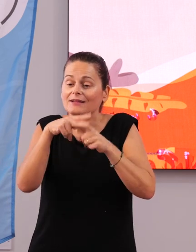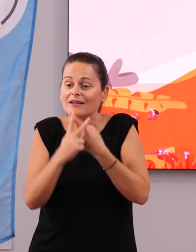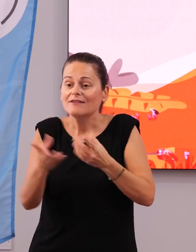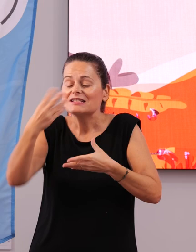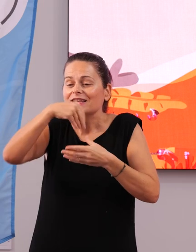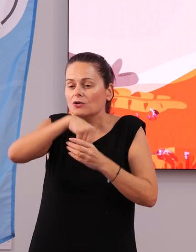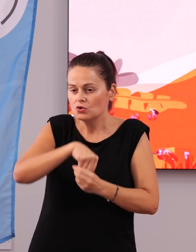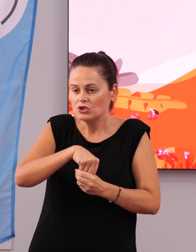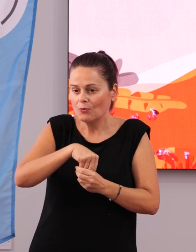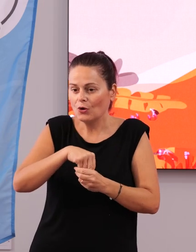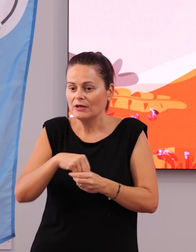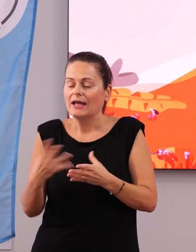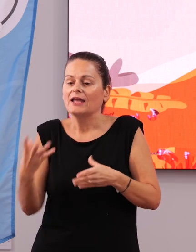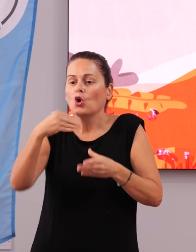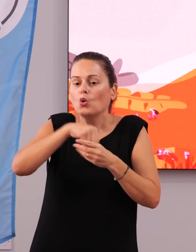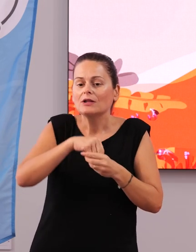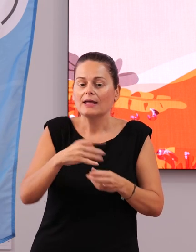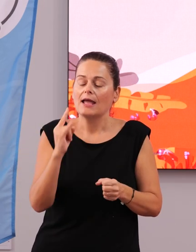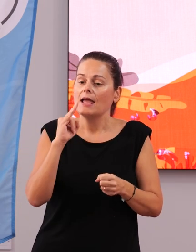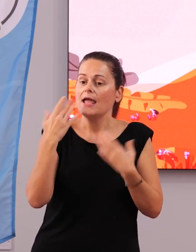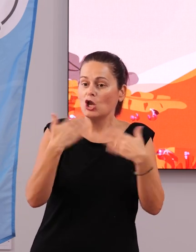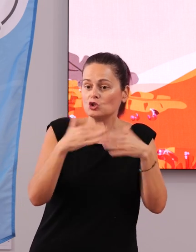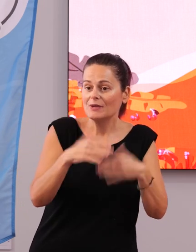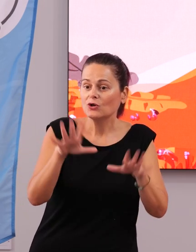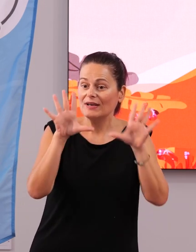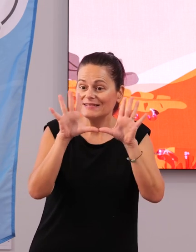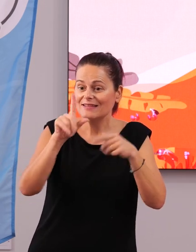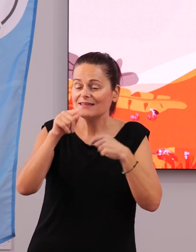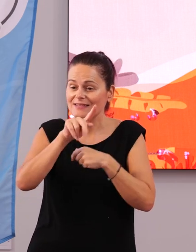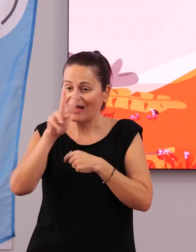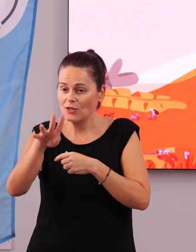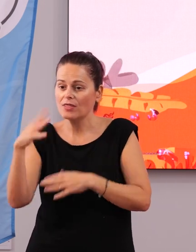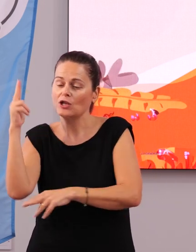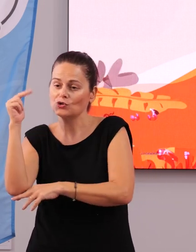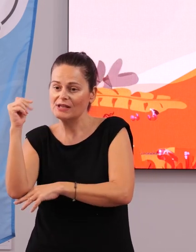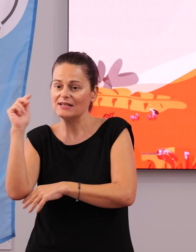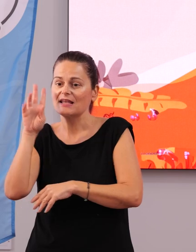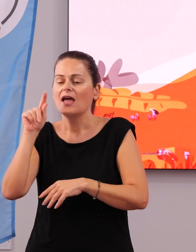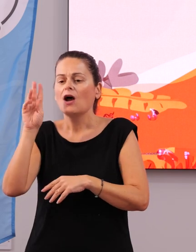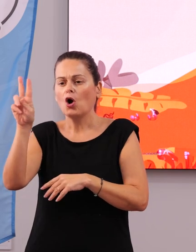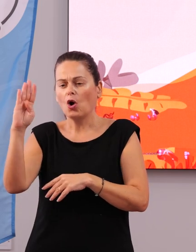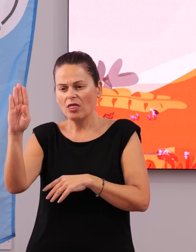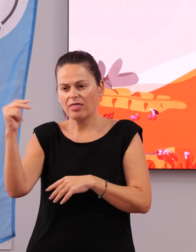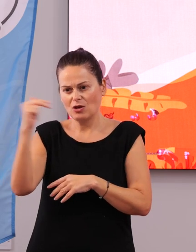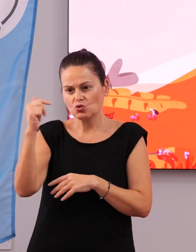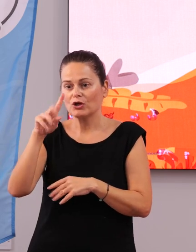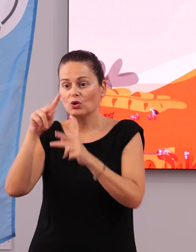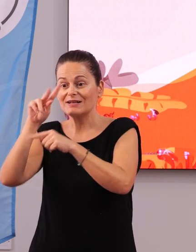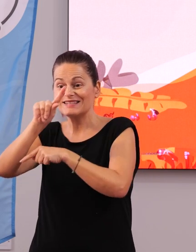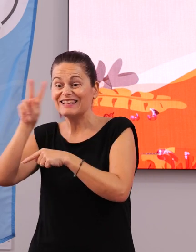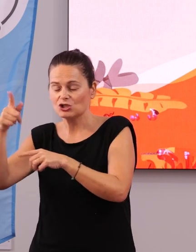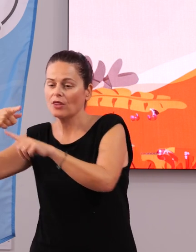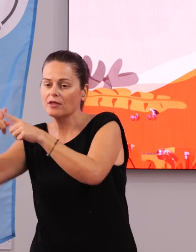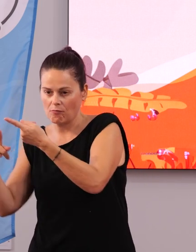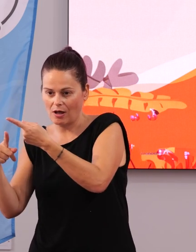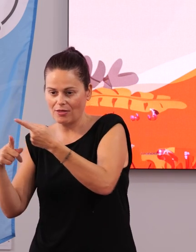inclusivos, incluyete, los miércoles de 10 a 12 y los viernes de 11 menos cuarto a 12 y media. Es un espacio